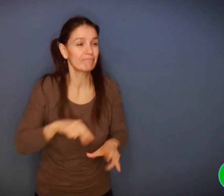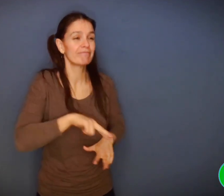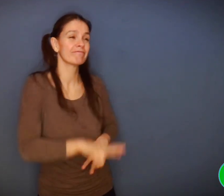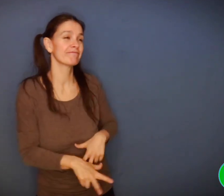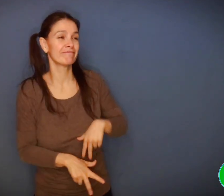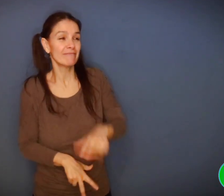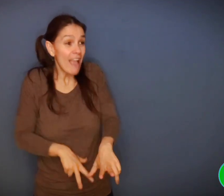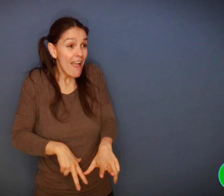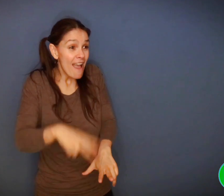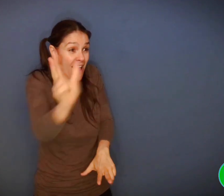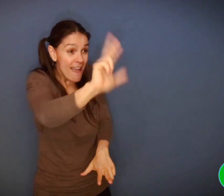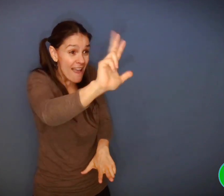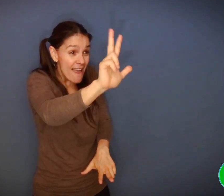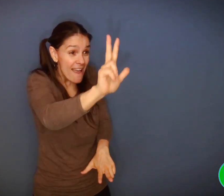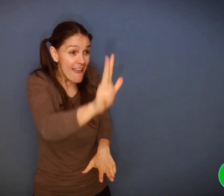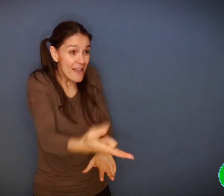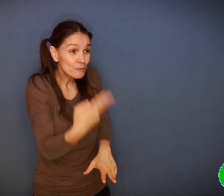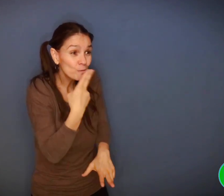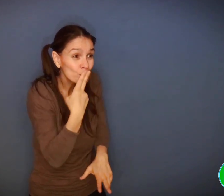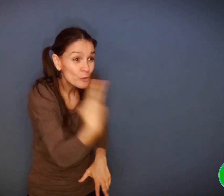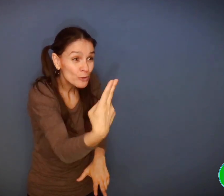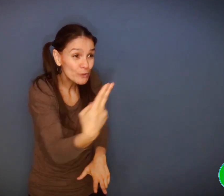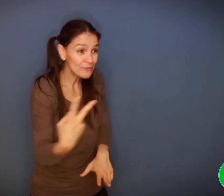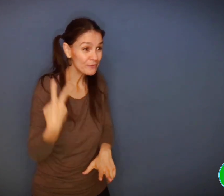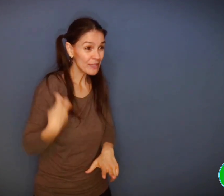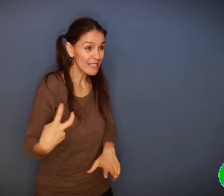» « Bonjour, Félicien.